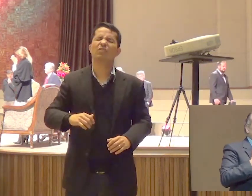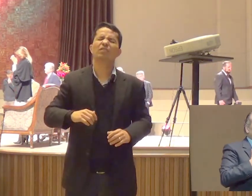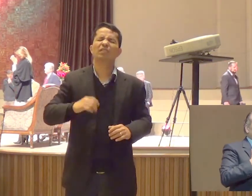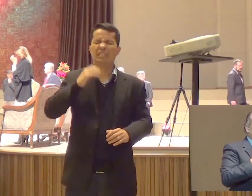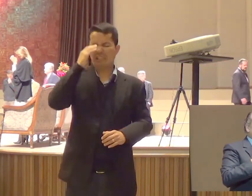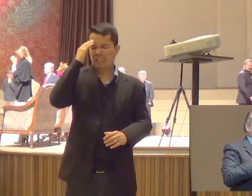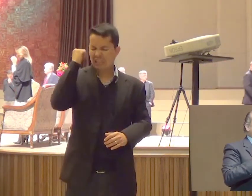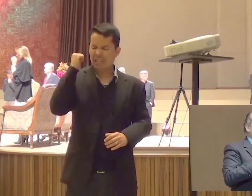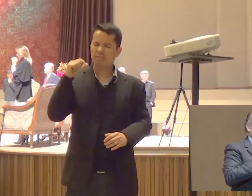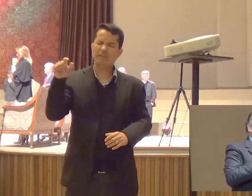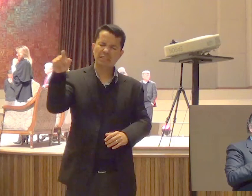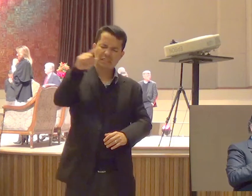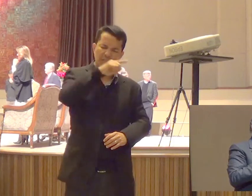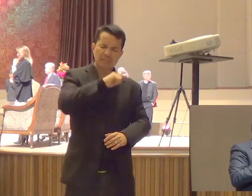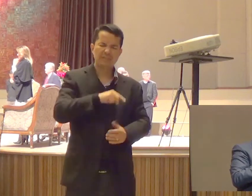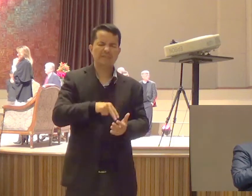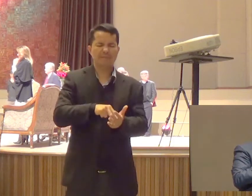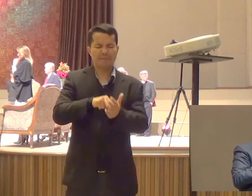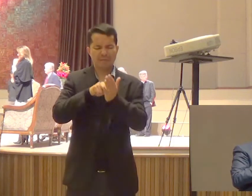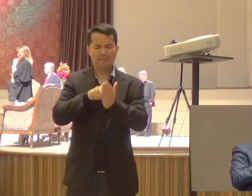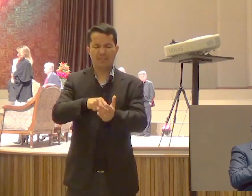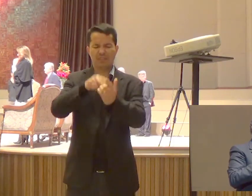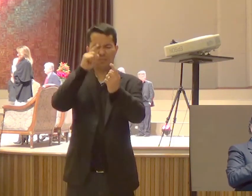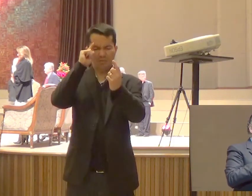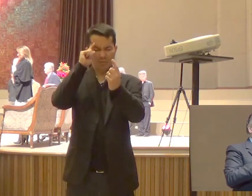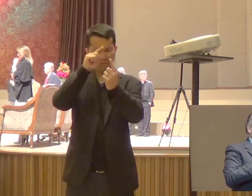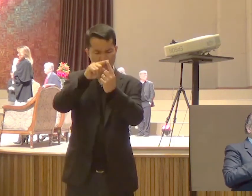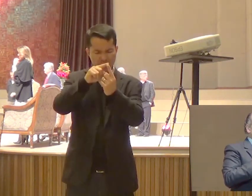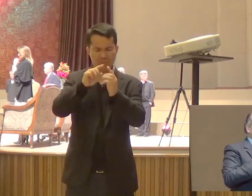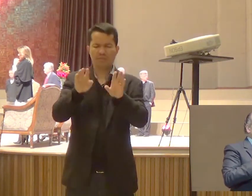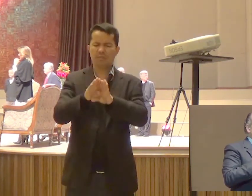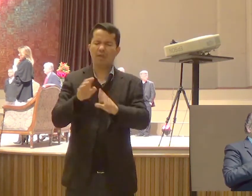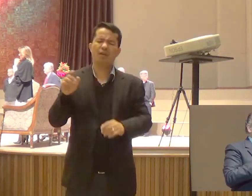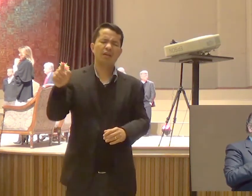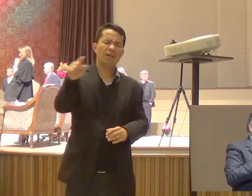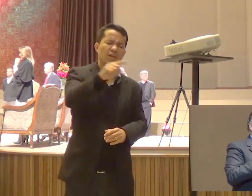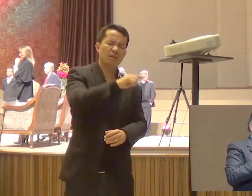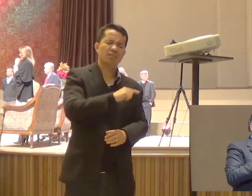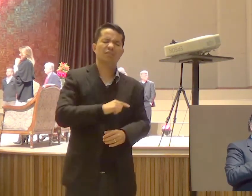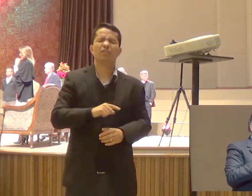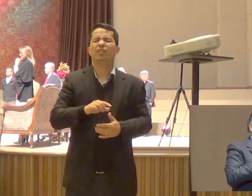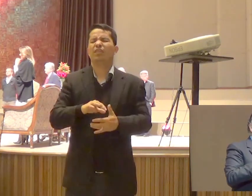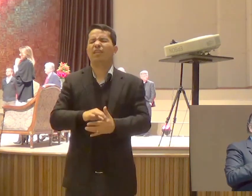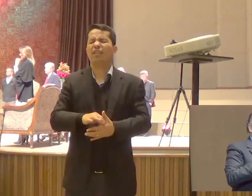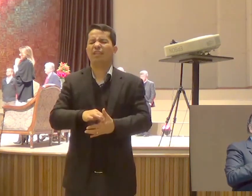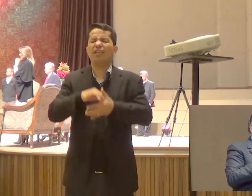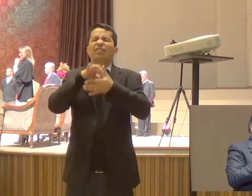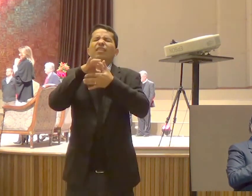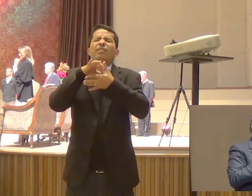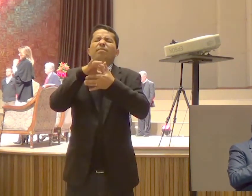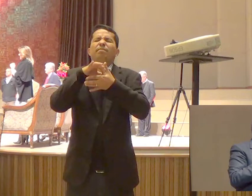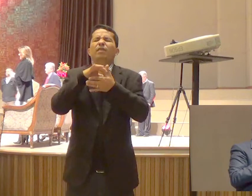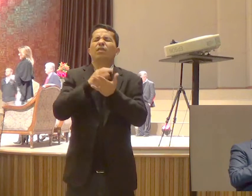Eu oro Senhor Para que esses líderes Se levantem E digam Eu sou Do Senhor Jesus E não tenho